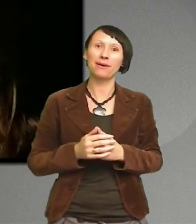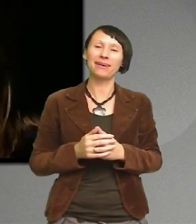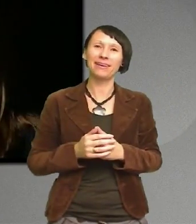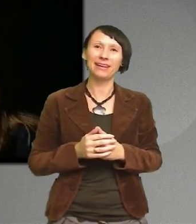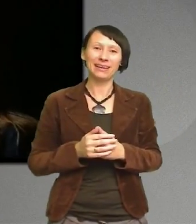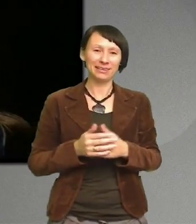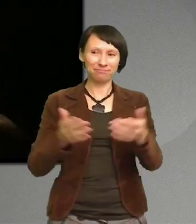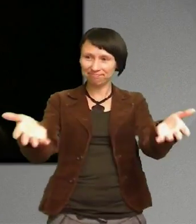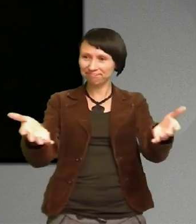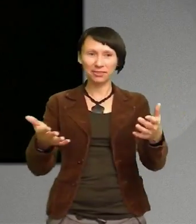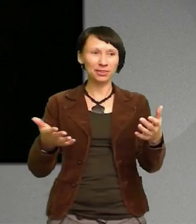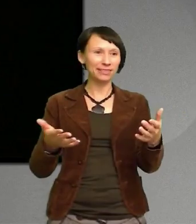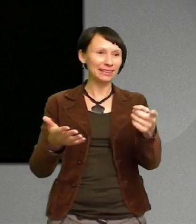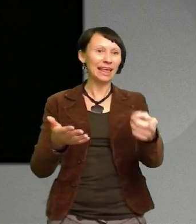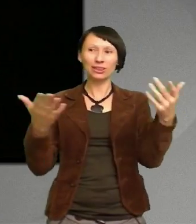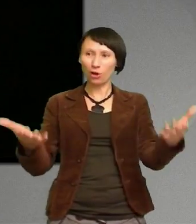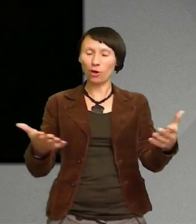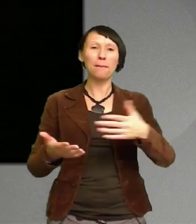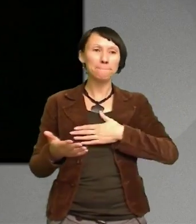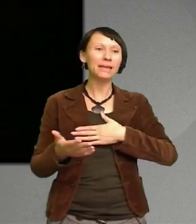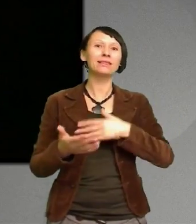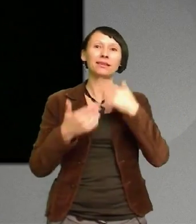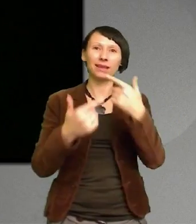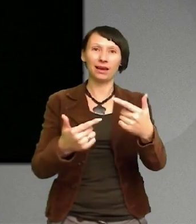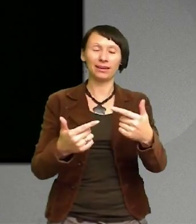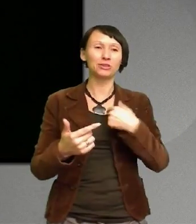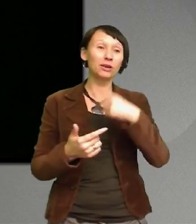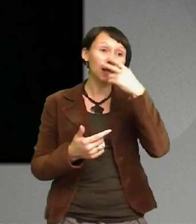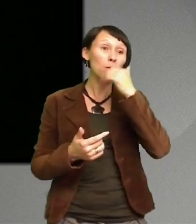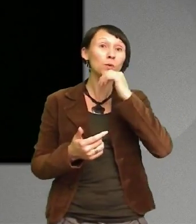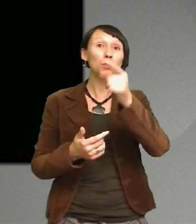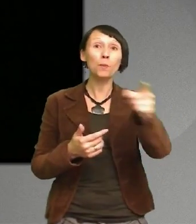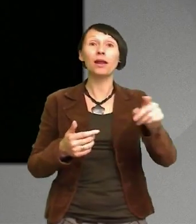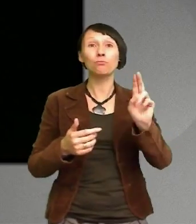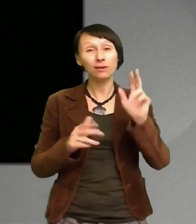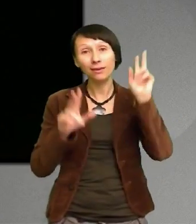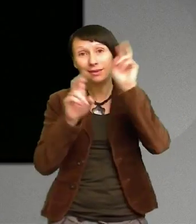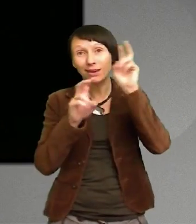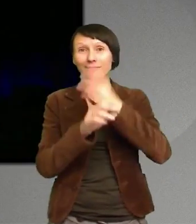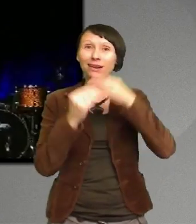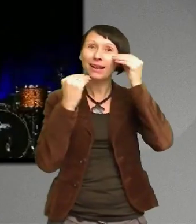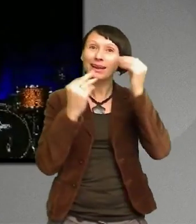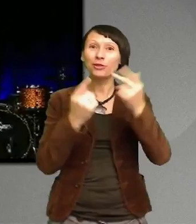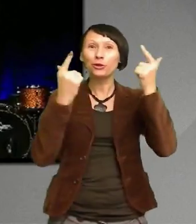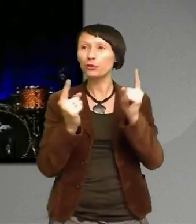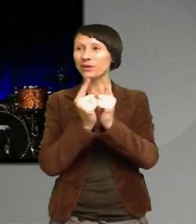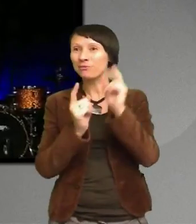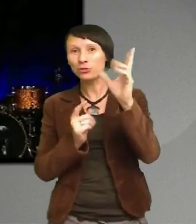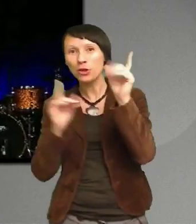deltagarna ivriga att lära sig något nytt Ivriga att träffa nya människor Tvårslit, eller jag kan